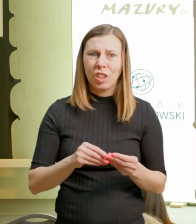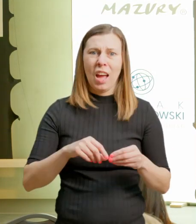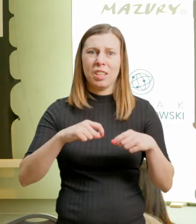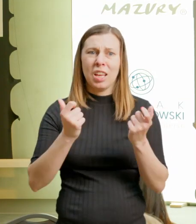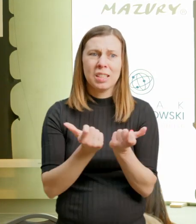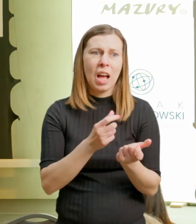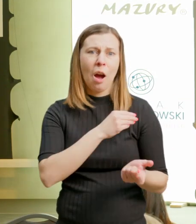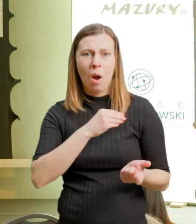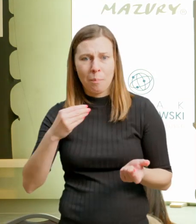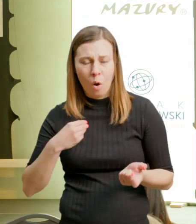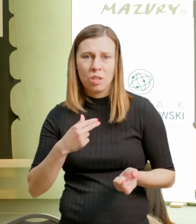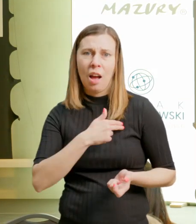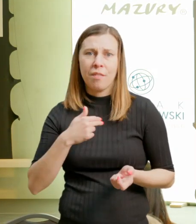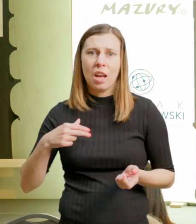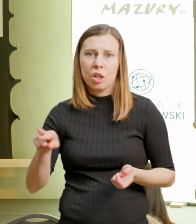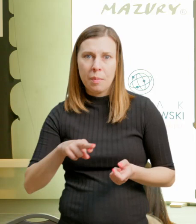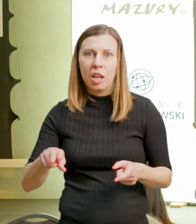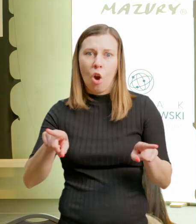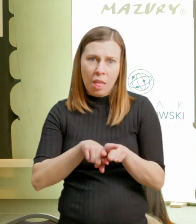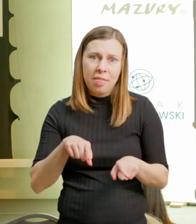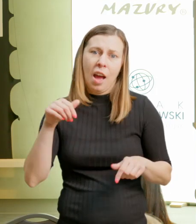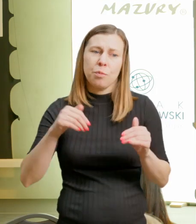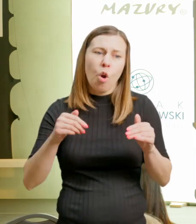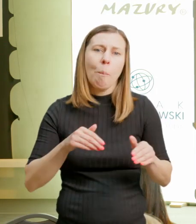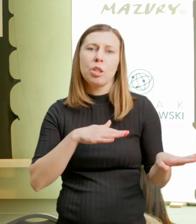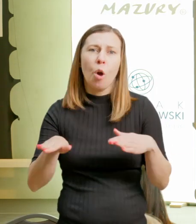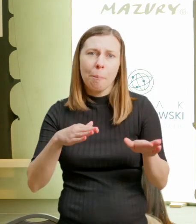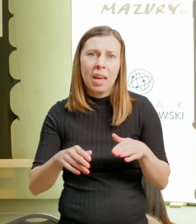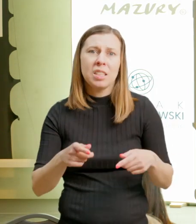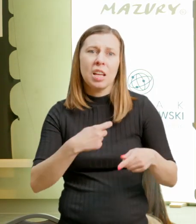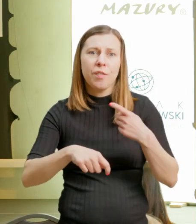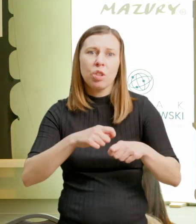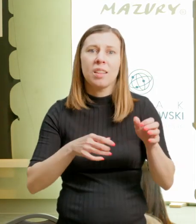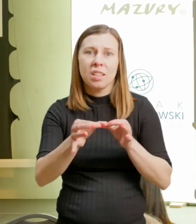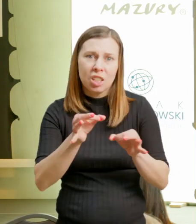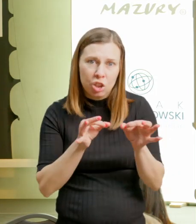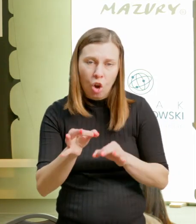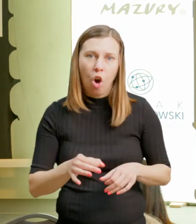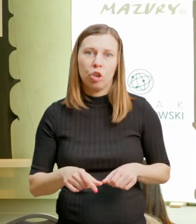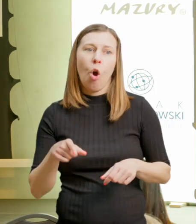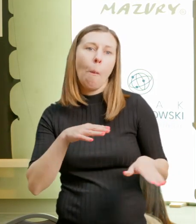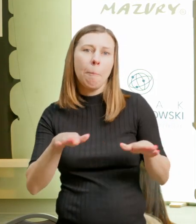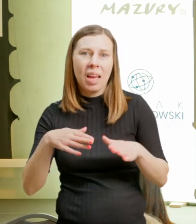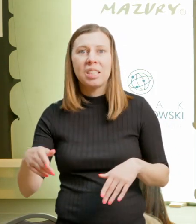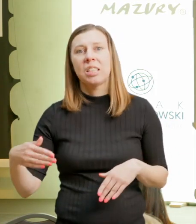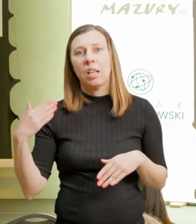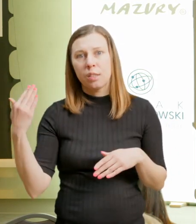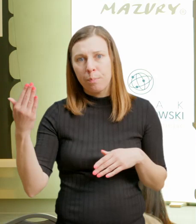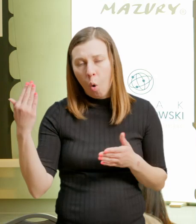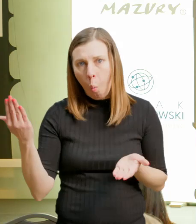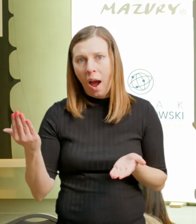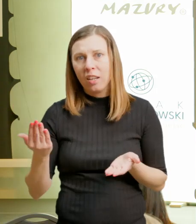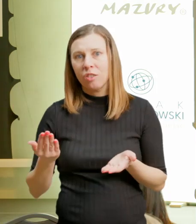bardzo dużym podłożu historycznym, ale też społecznym. To są reprezentanci różnych grup społecznych, różnych mniejszości